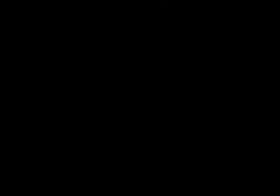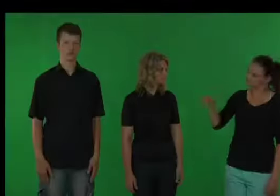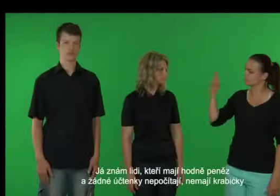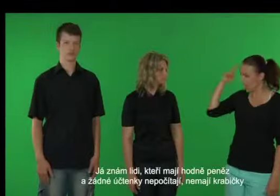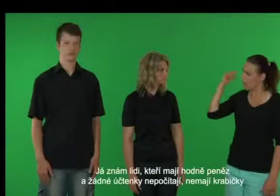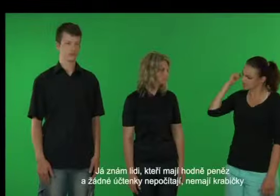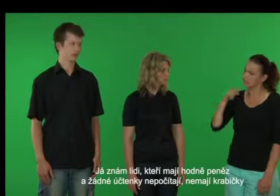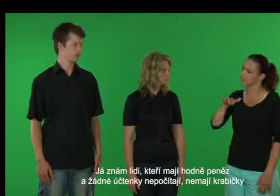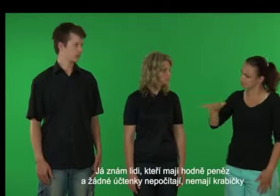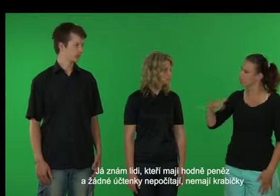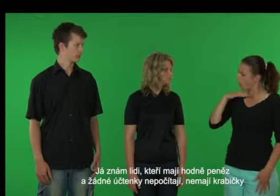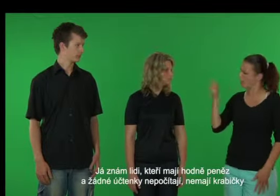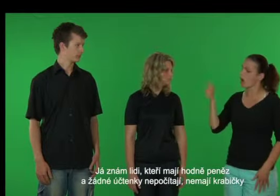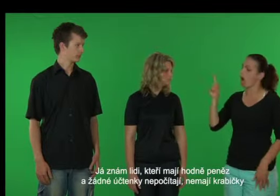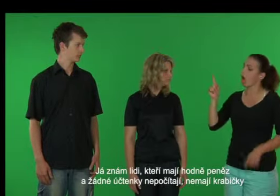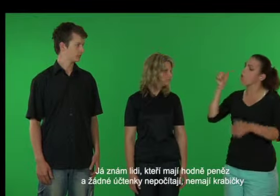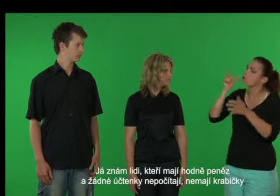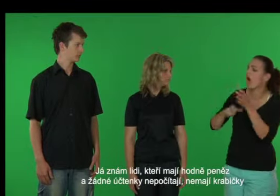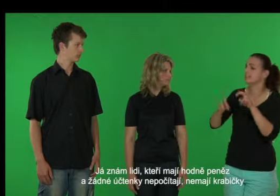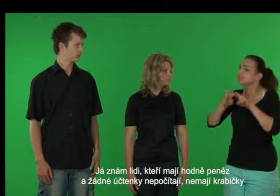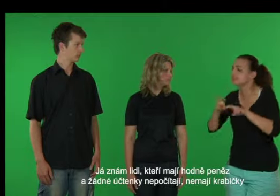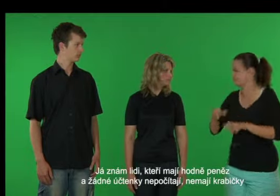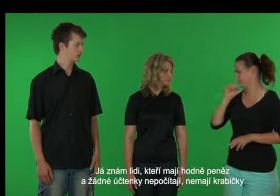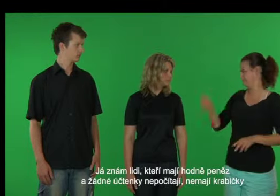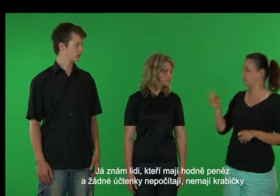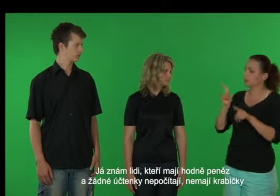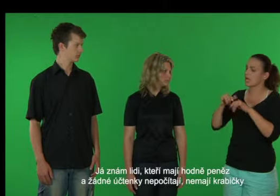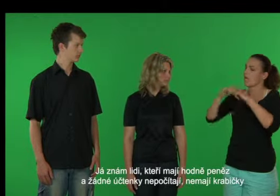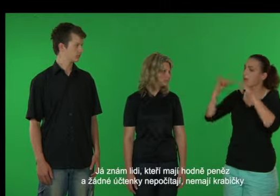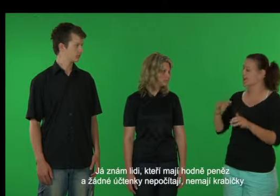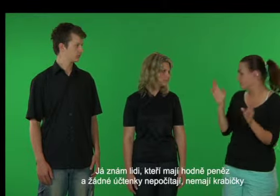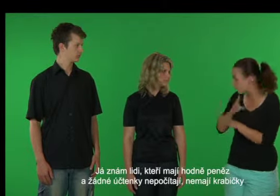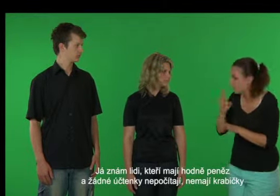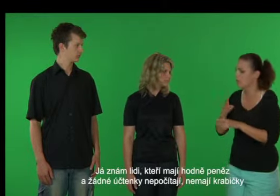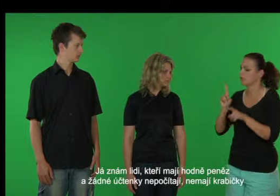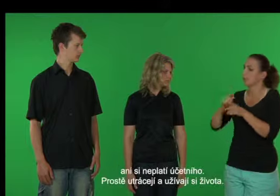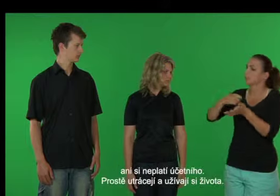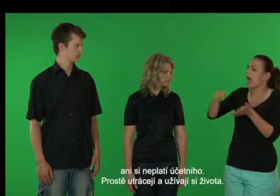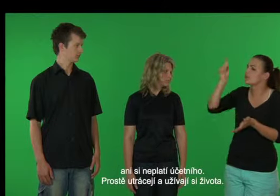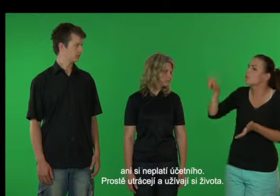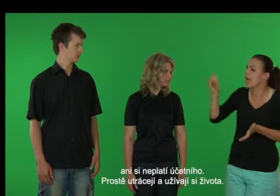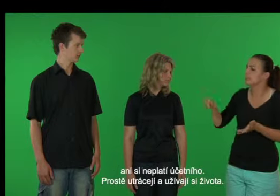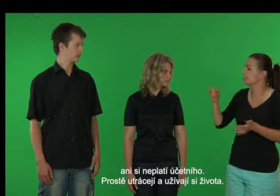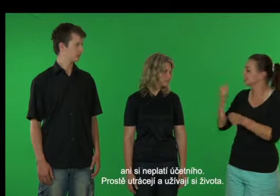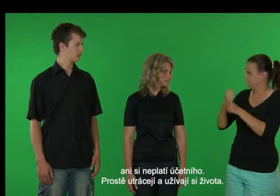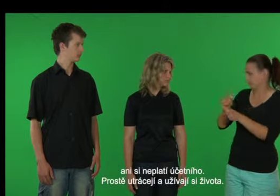Já znám lidi, kteří mají hodně peněz a žádné účtenky nepočítají. Nemají krabičky, ani si neplatí účetního.